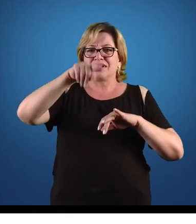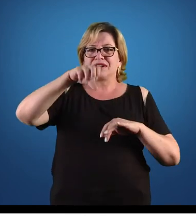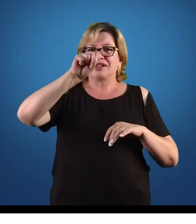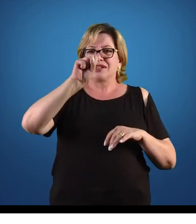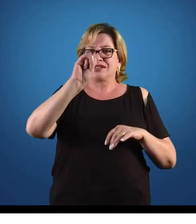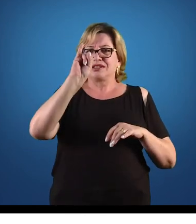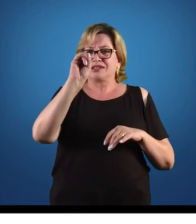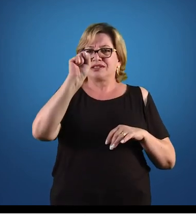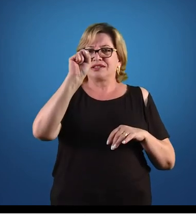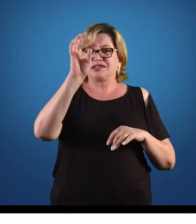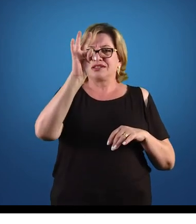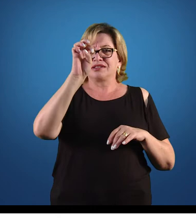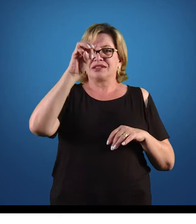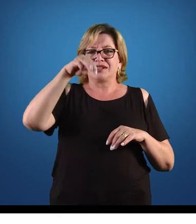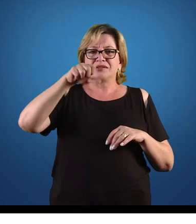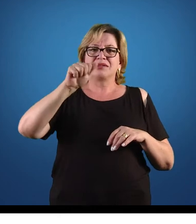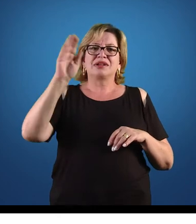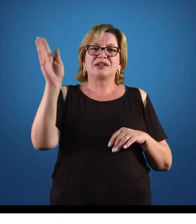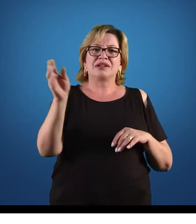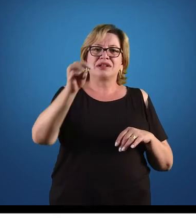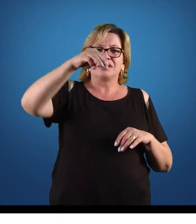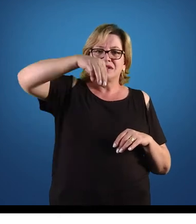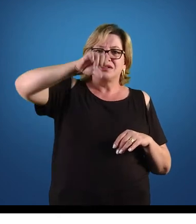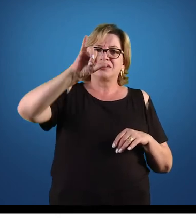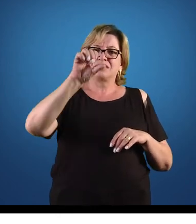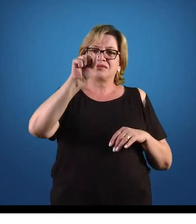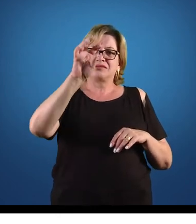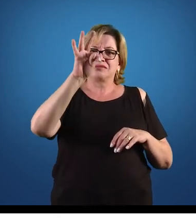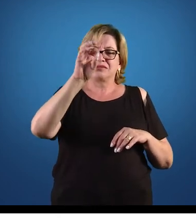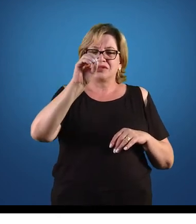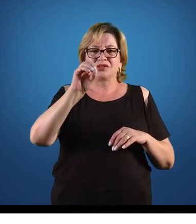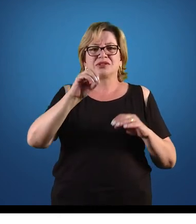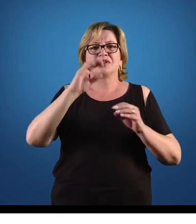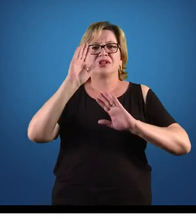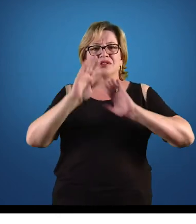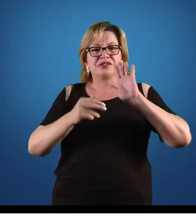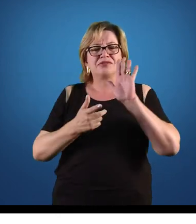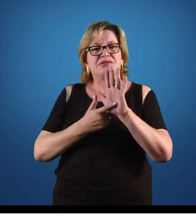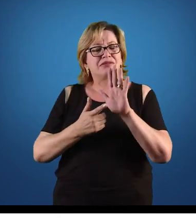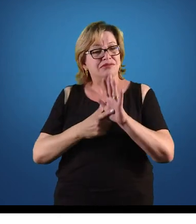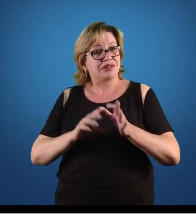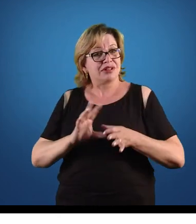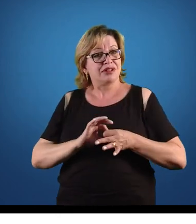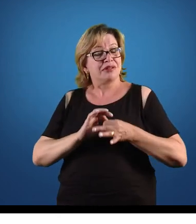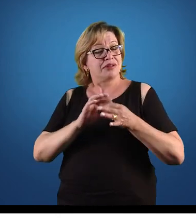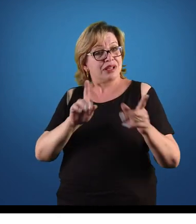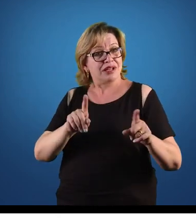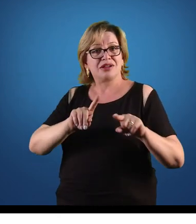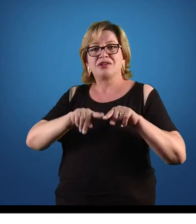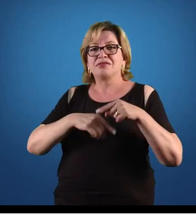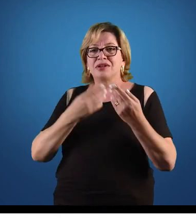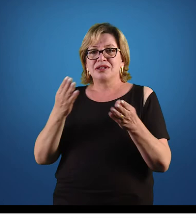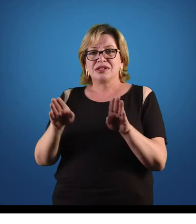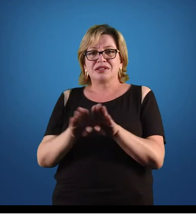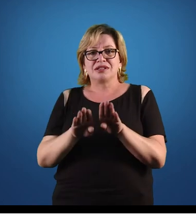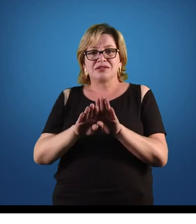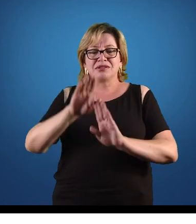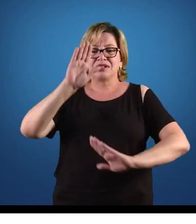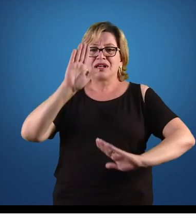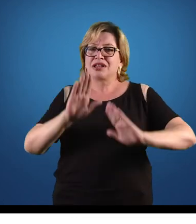princípios liberais, mas, ao mesmo tempo, apresenta, é, princípios, né,